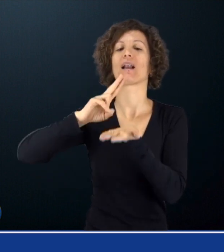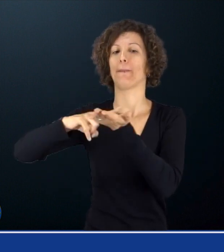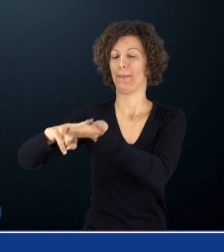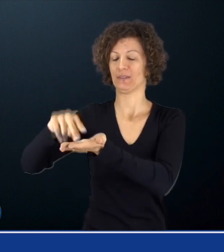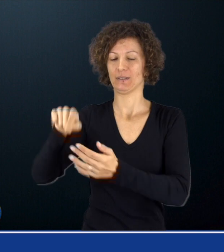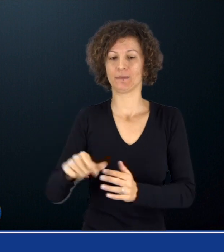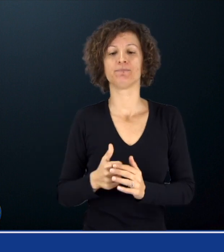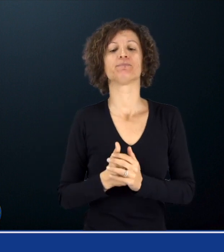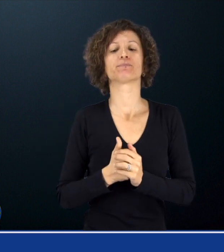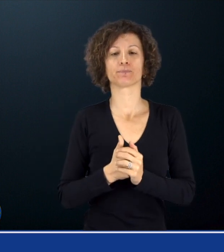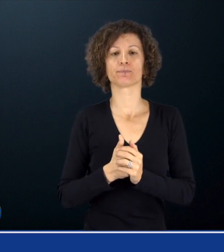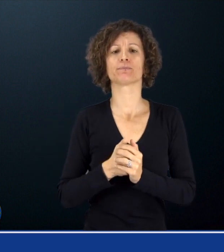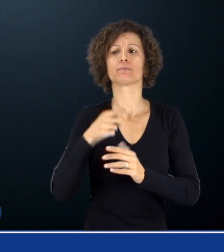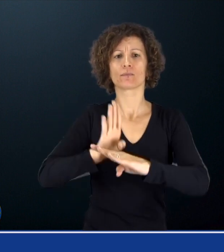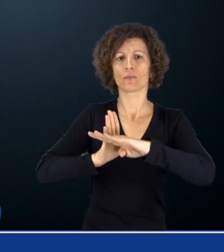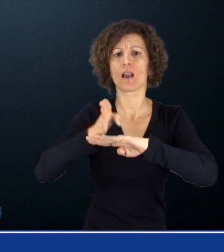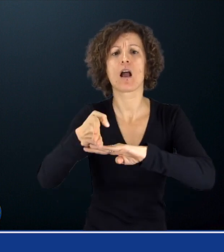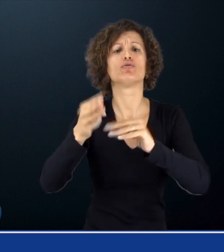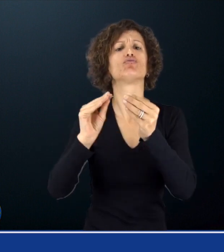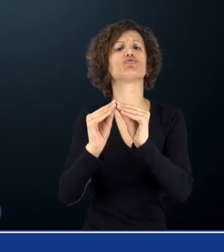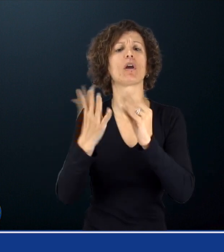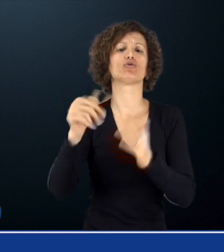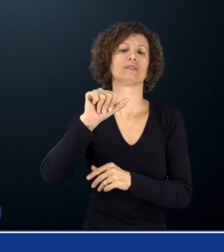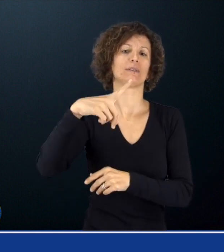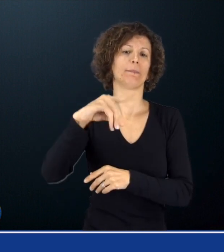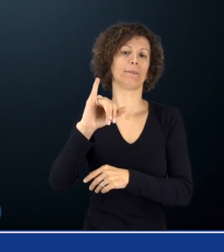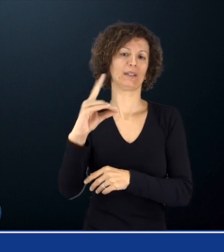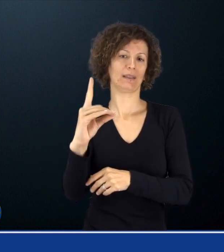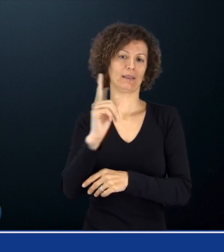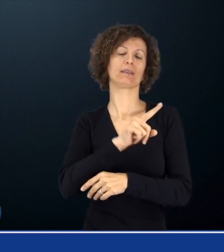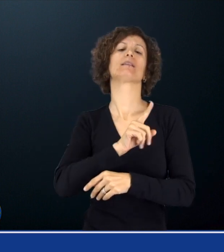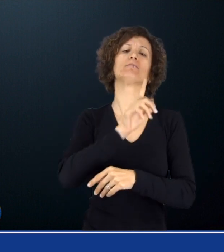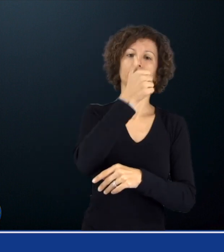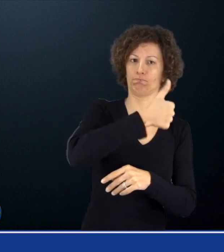telematica all'Inps Si può accedere con lo speed personale o attraverso il patronato